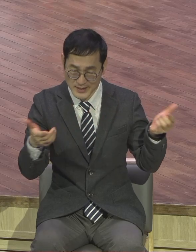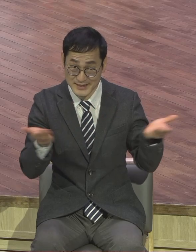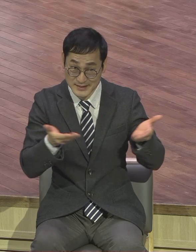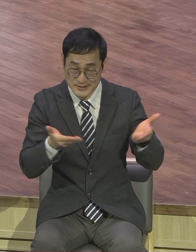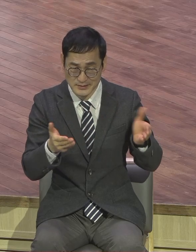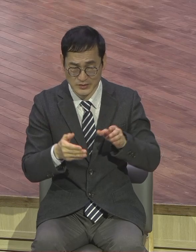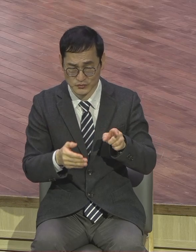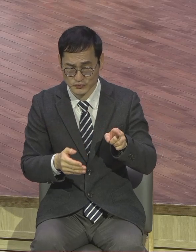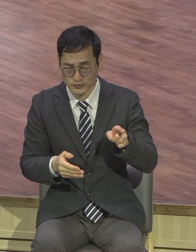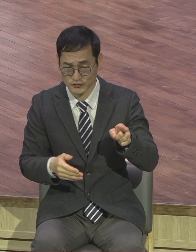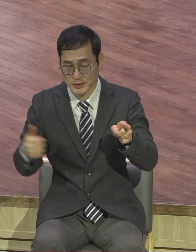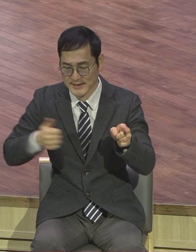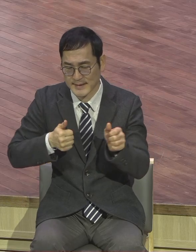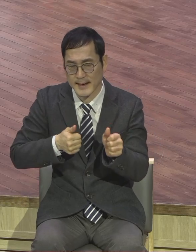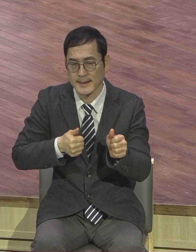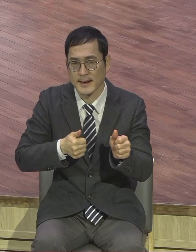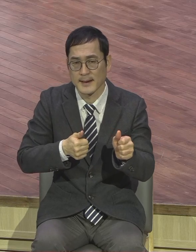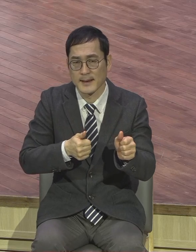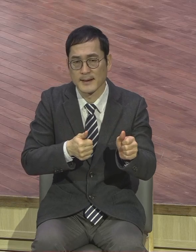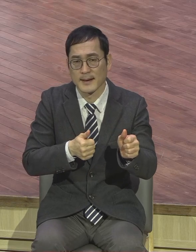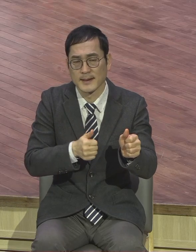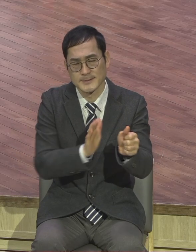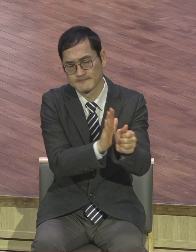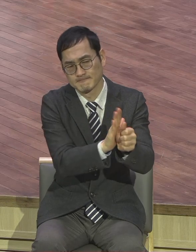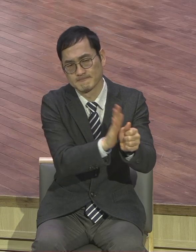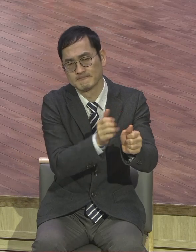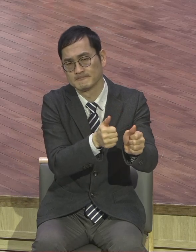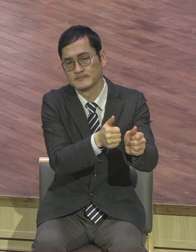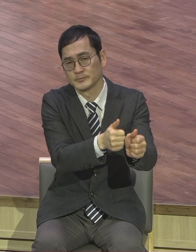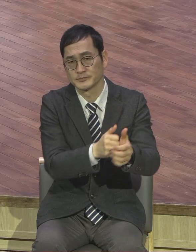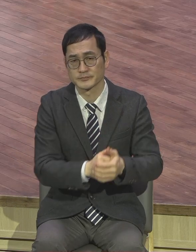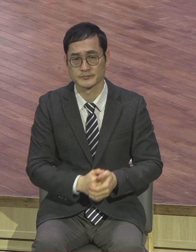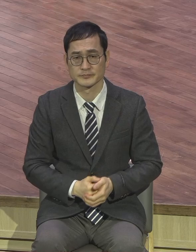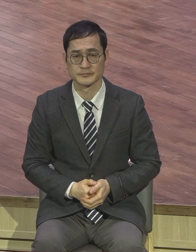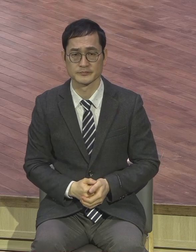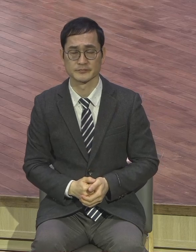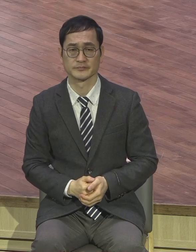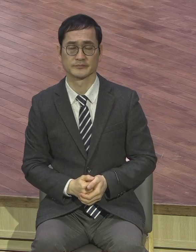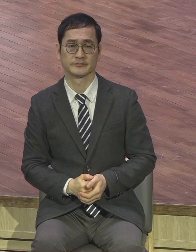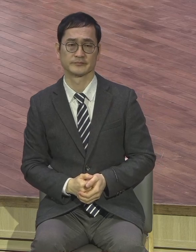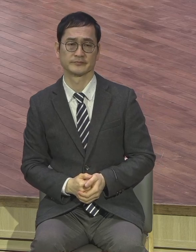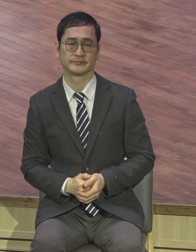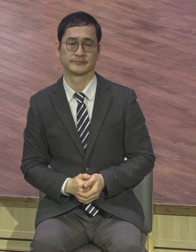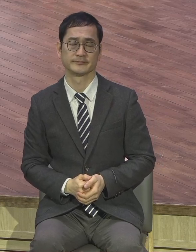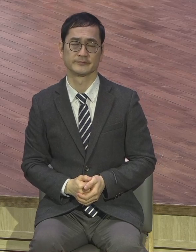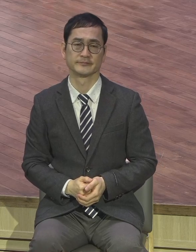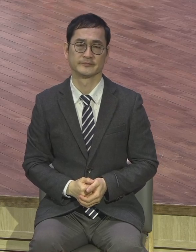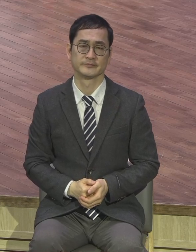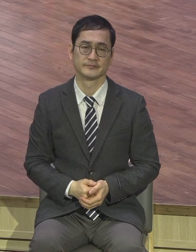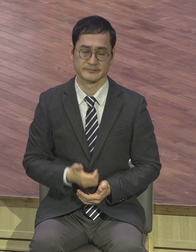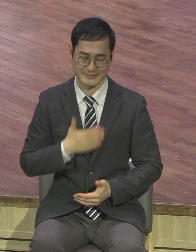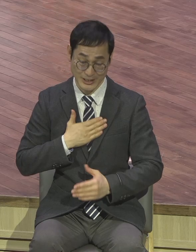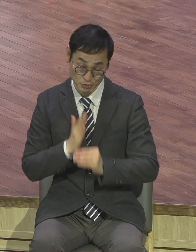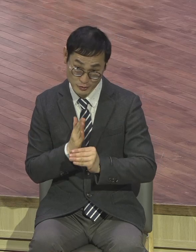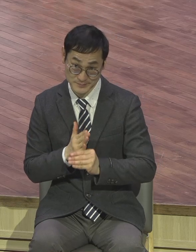내 거 하는 사람은요 모자랍니다. 자기 문제 딱 걸려가지고